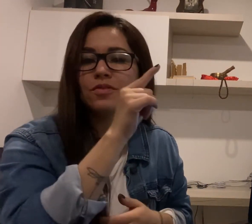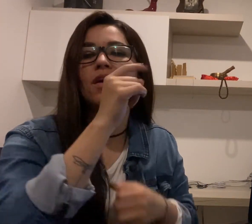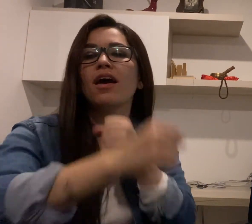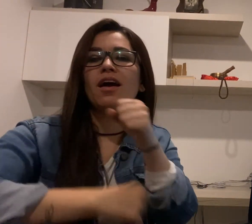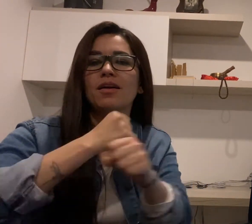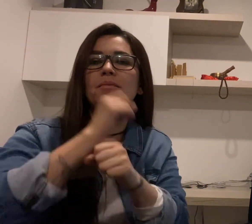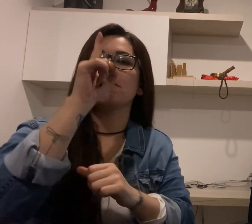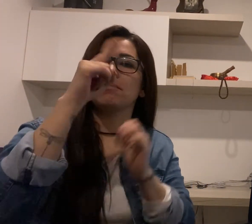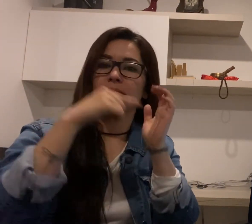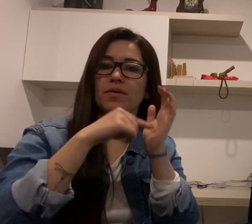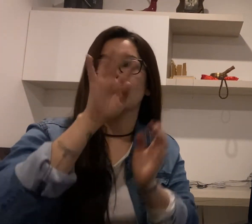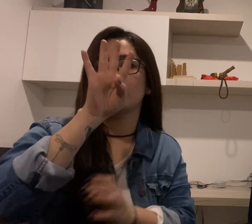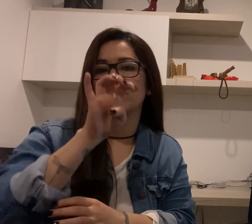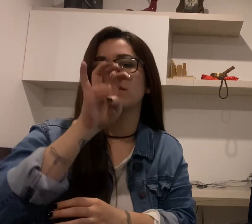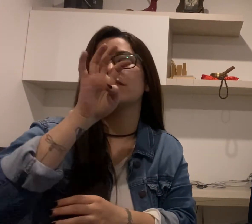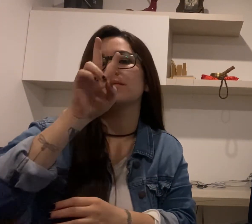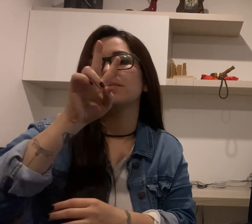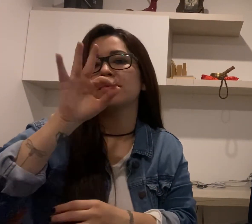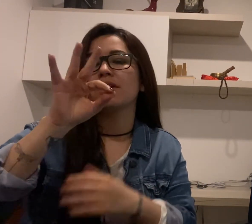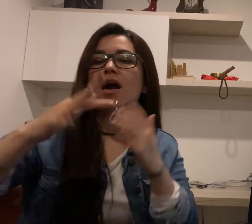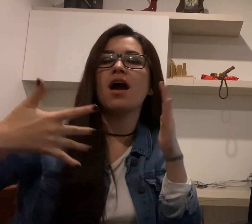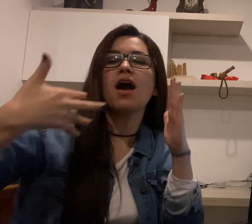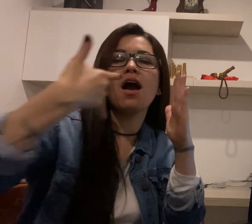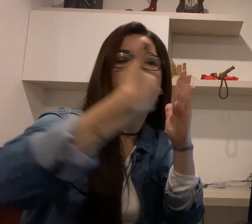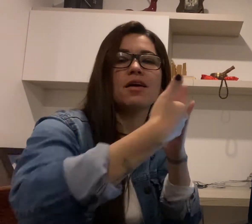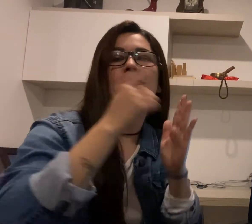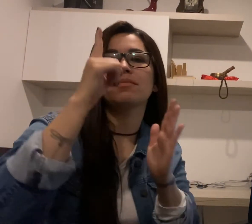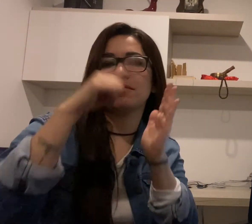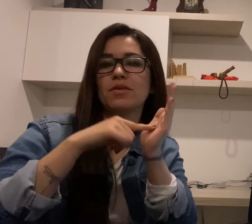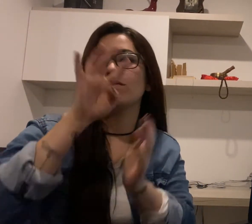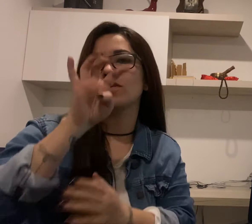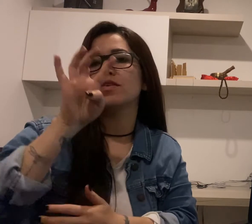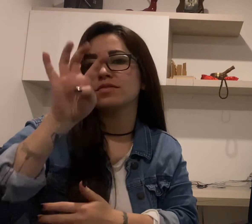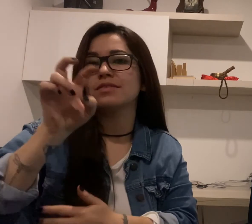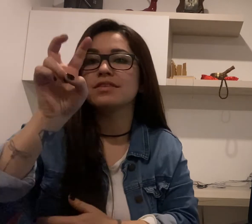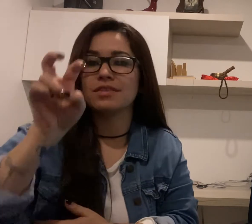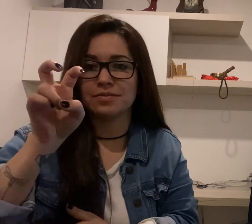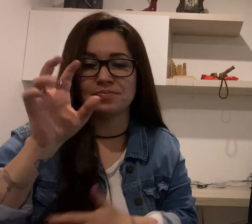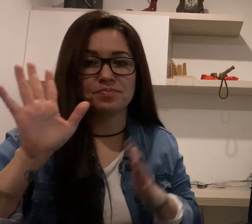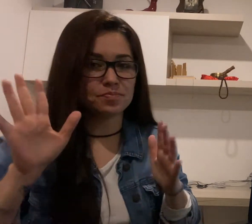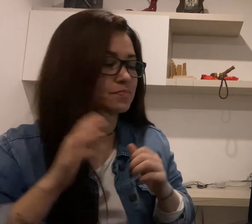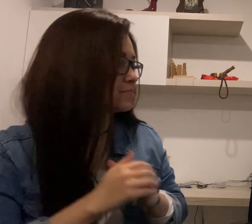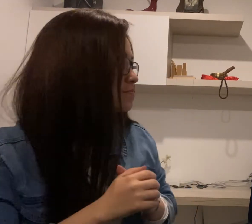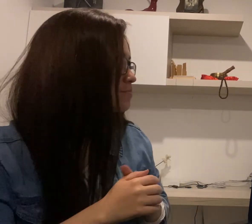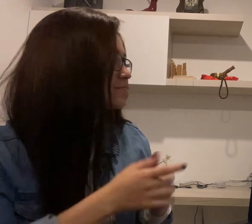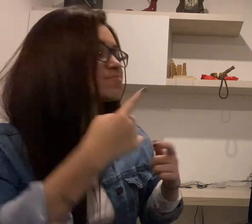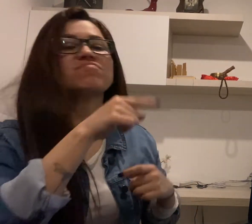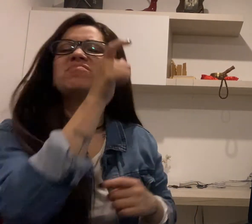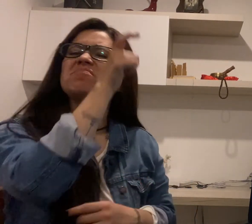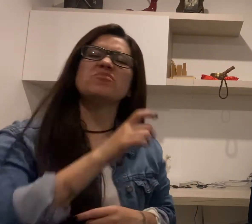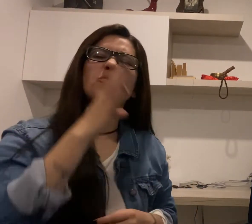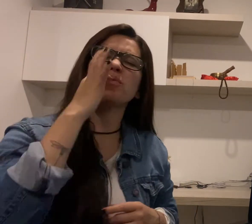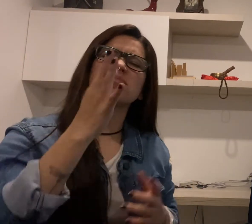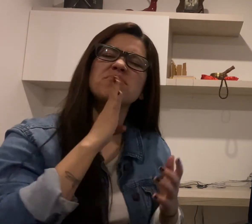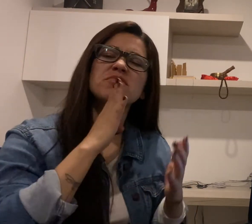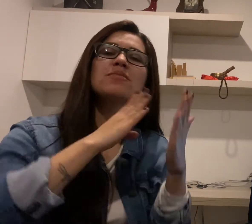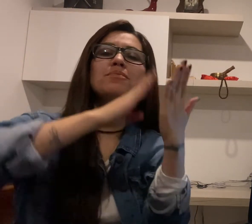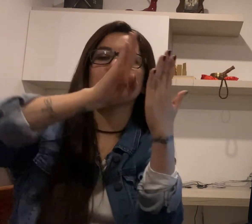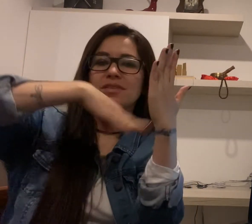en Estados Unidos en 1923 y murió en 1997. Él